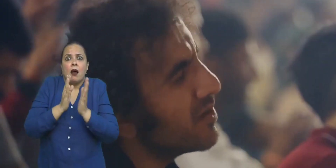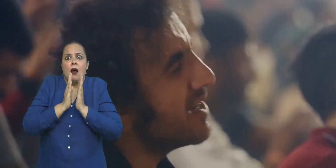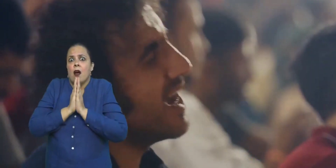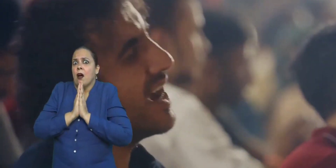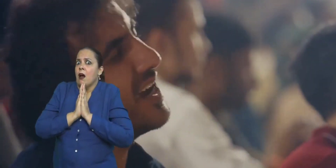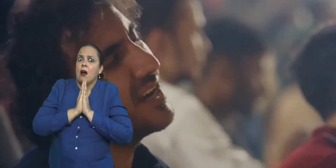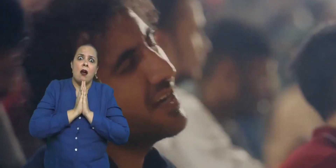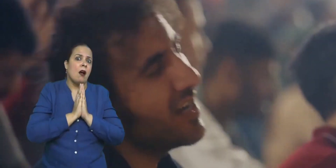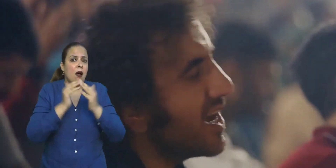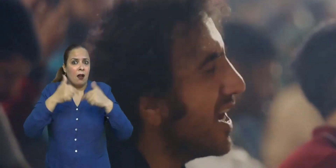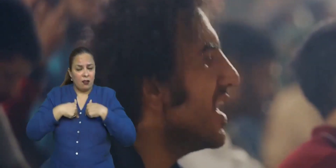बोला